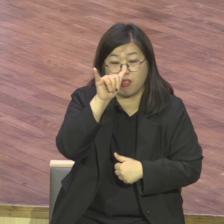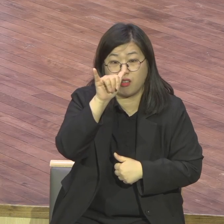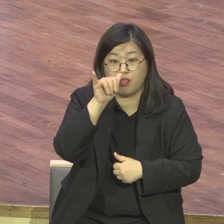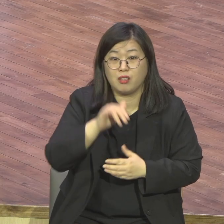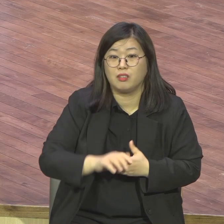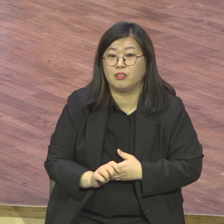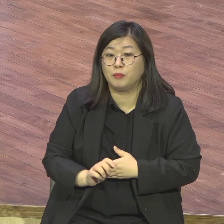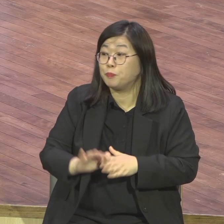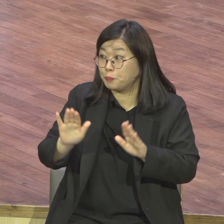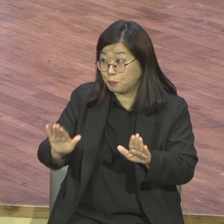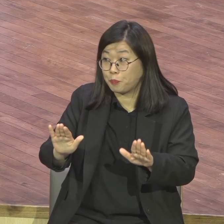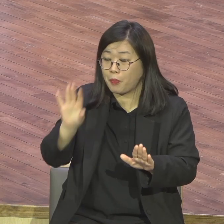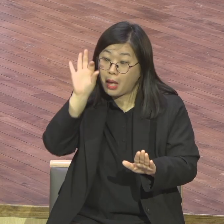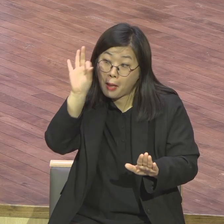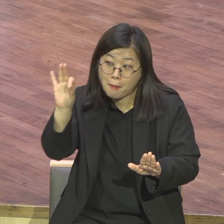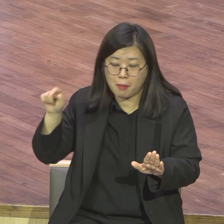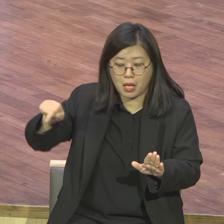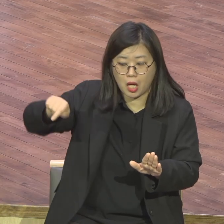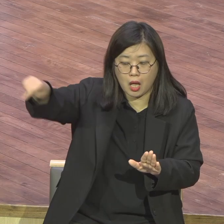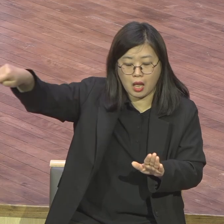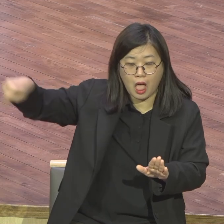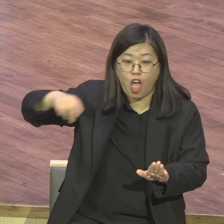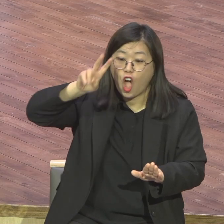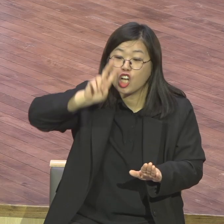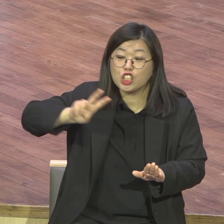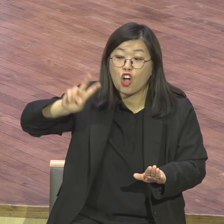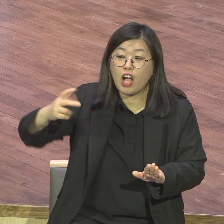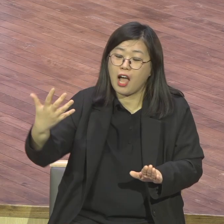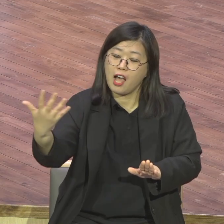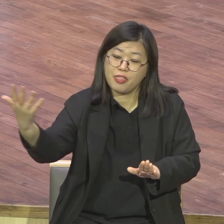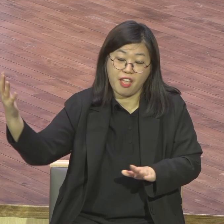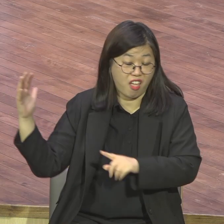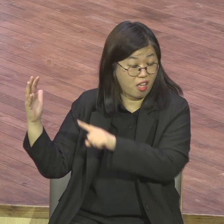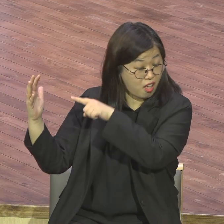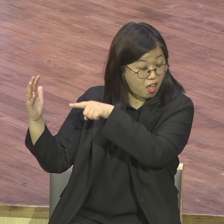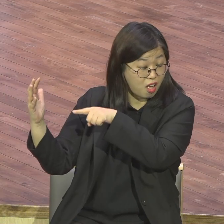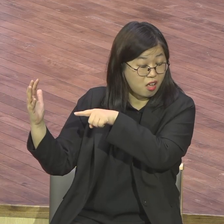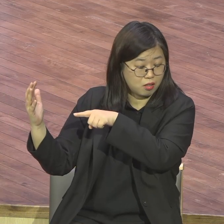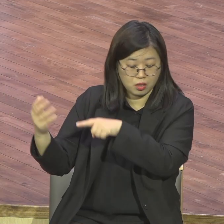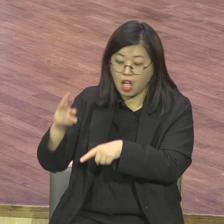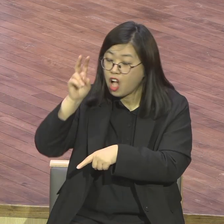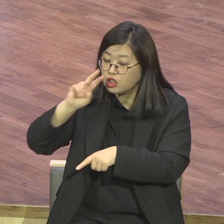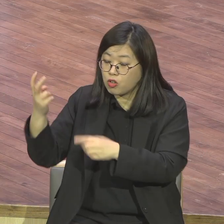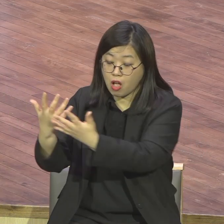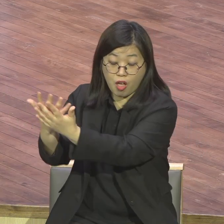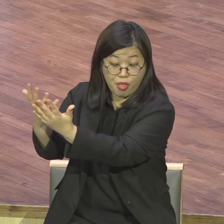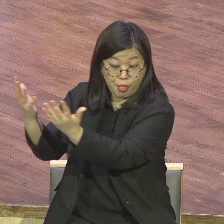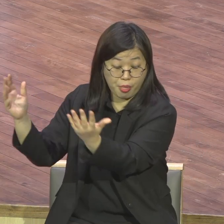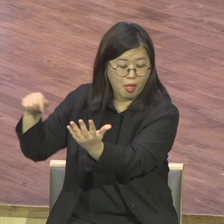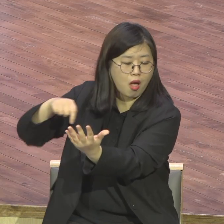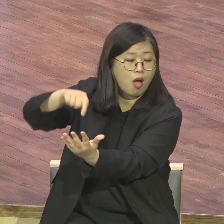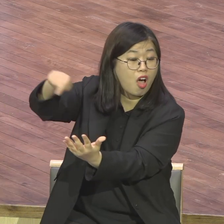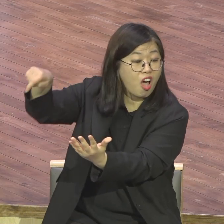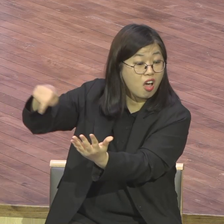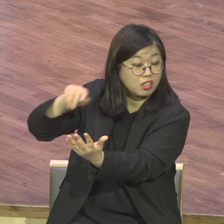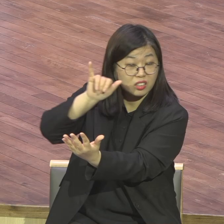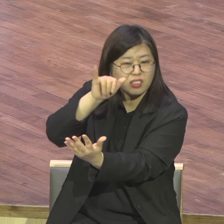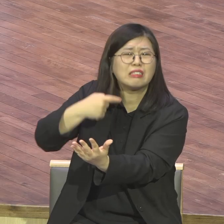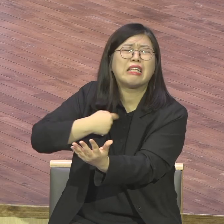난리인데 저 구석에 저까지는 237만 줄 수 있어요. 그렇게 해서 장로님들 찬양 투표에서 찬양대 안 해봤잖아